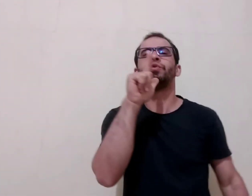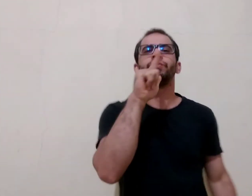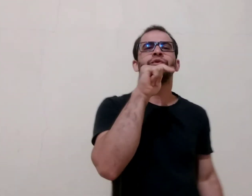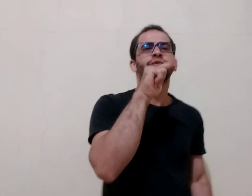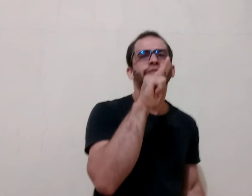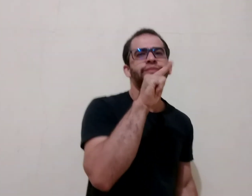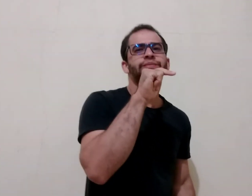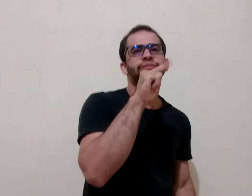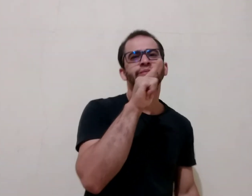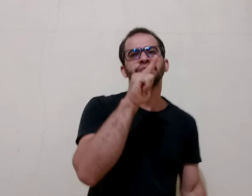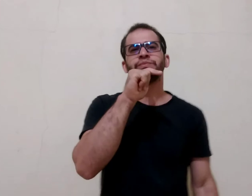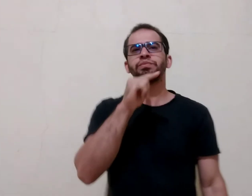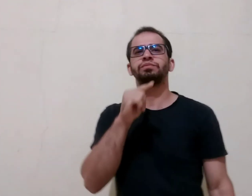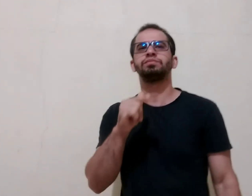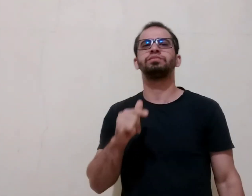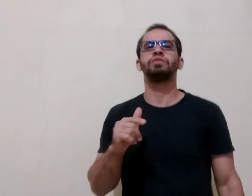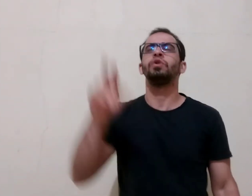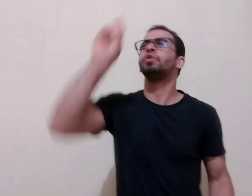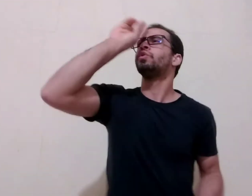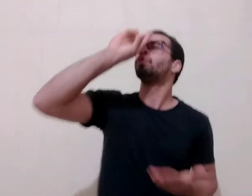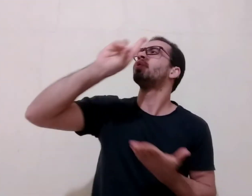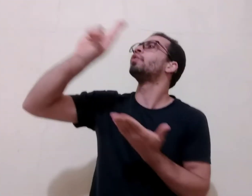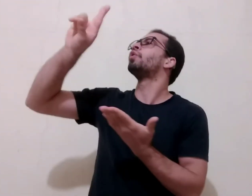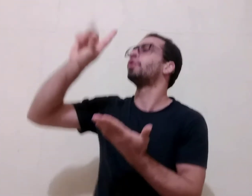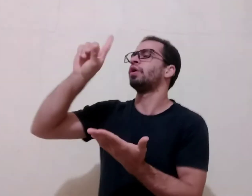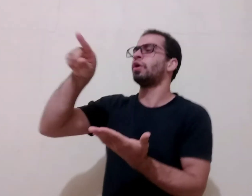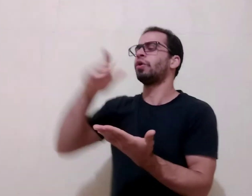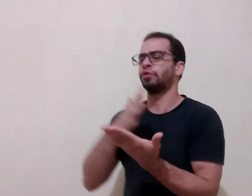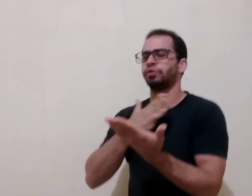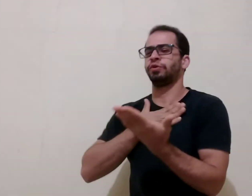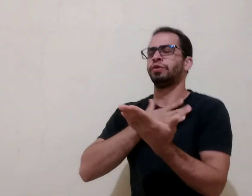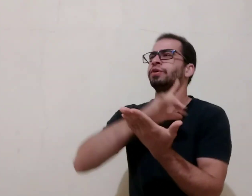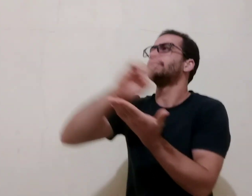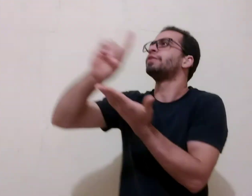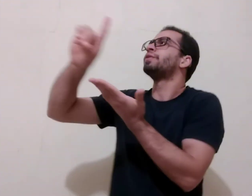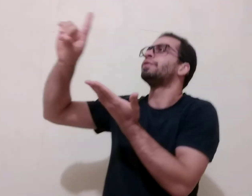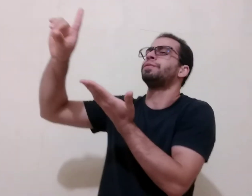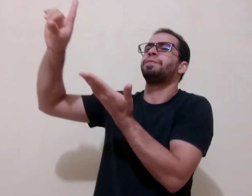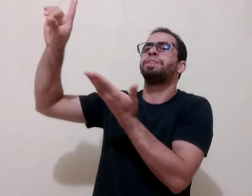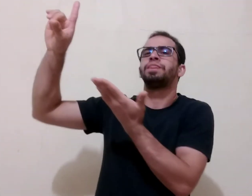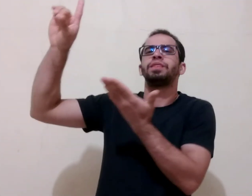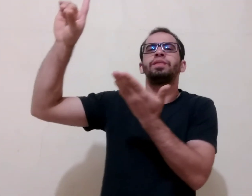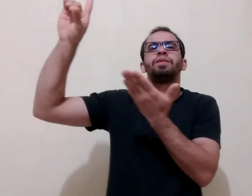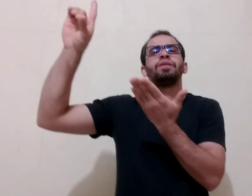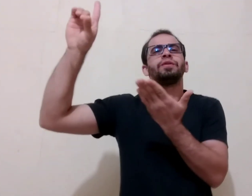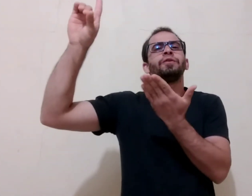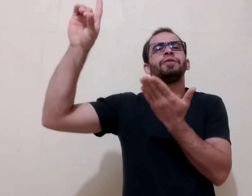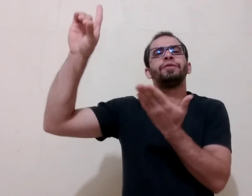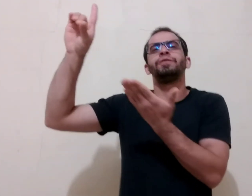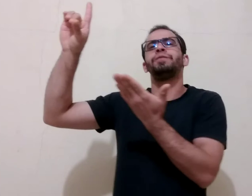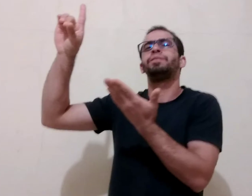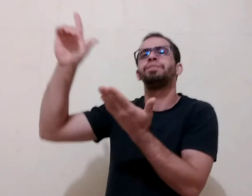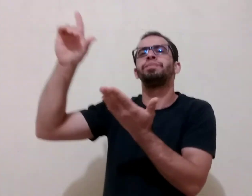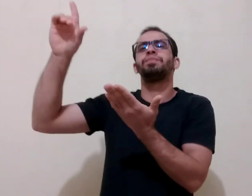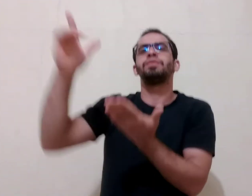Deus Sois vós, Senhor, o meu Deus